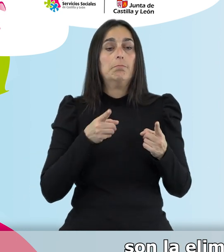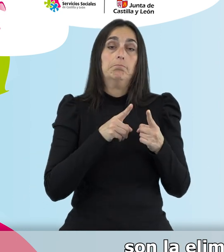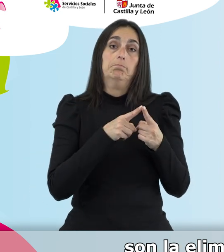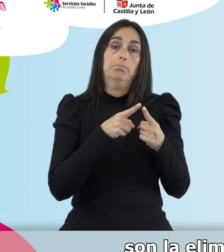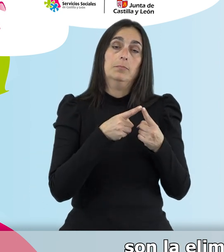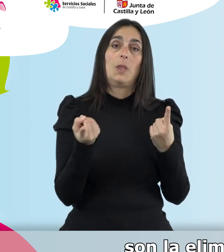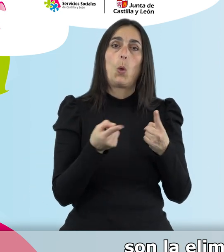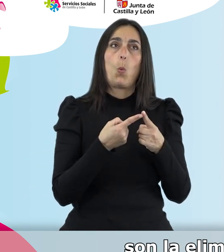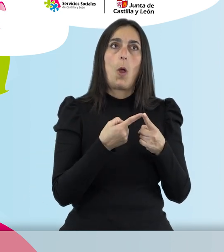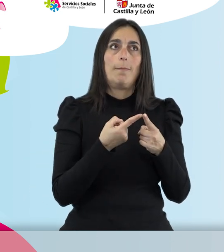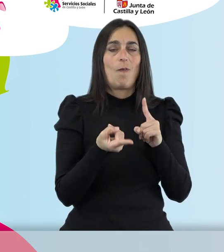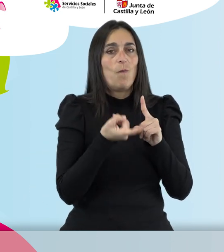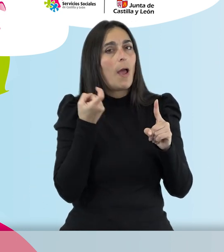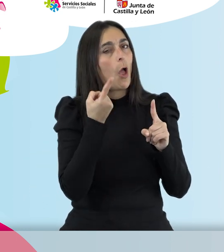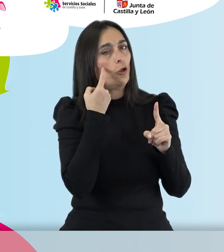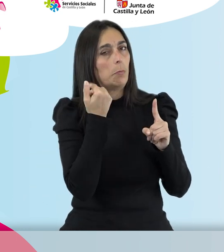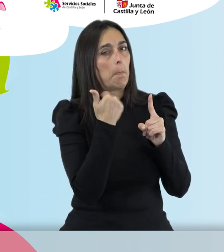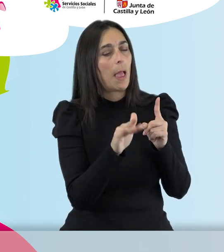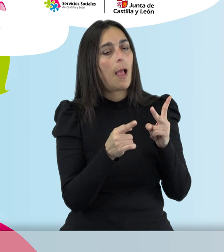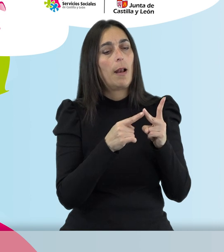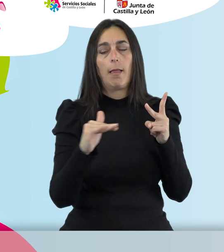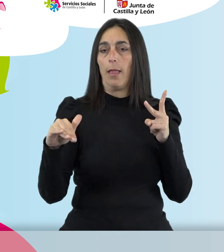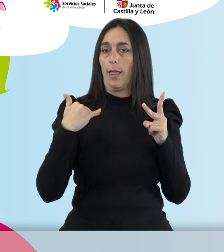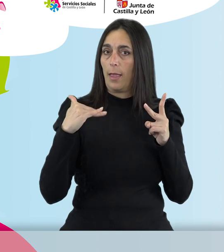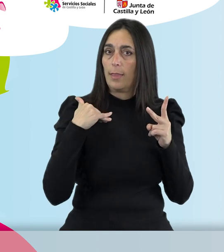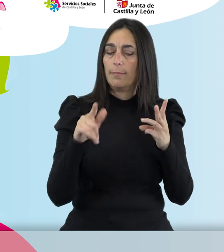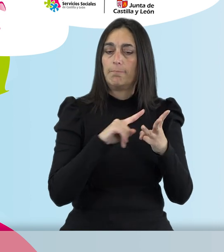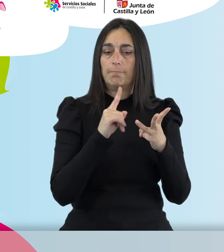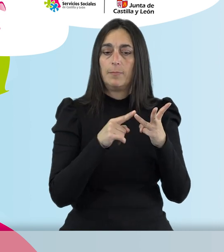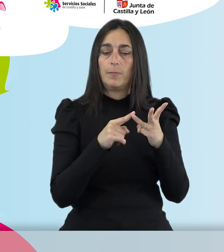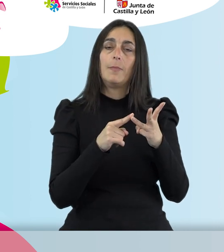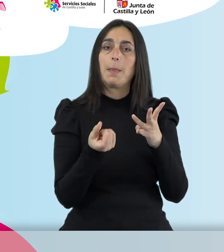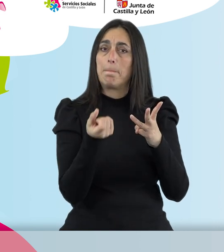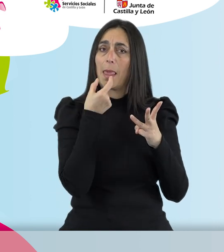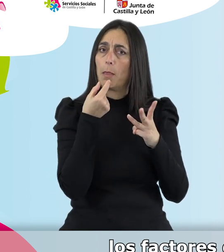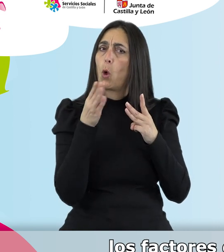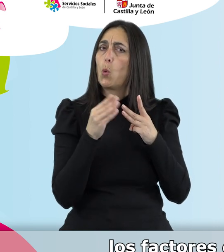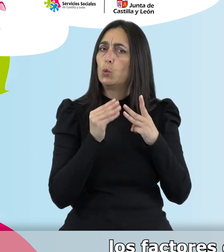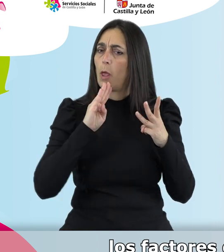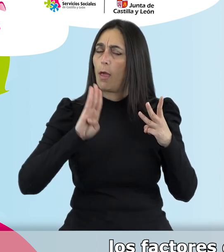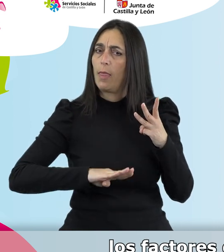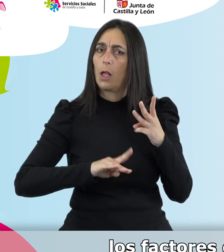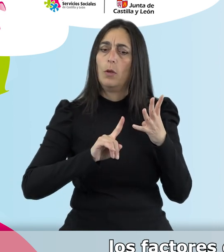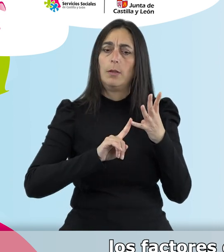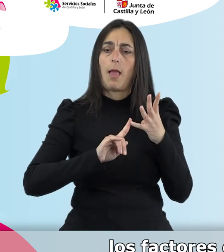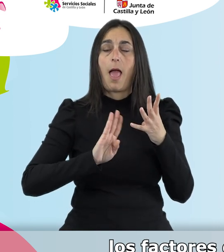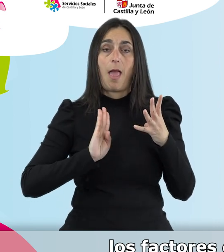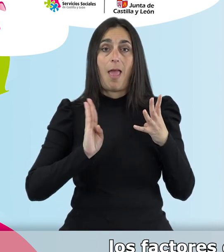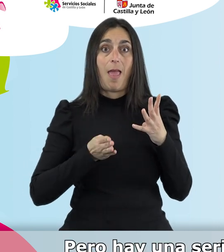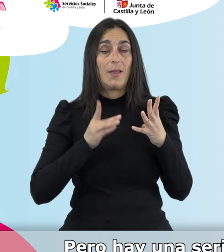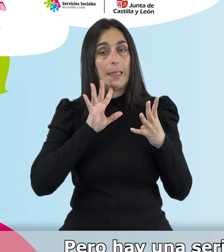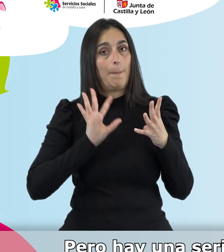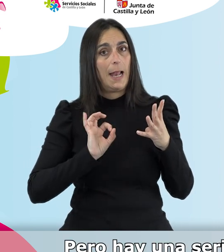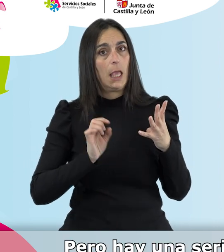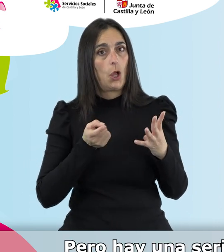la eliminación de hábitos tóxicos, el ejercicio físico, el uso racional del medicamento, los factores de riesgo cardiovascular.